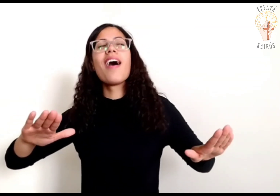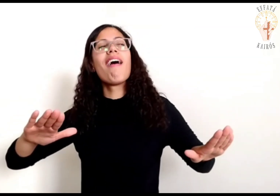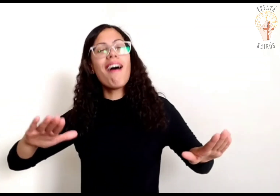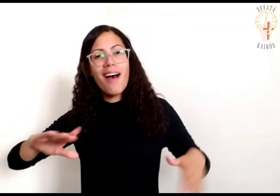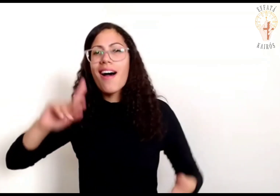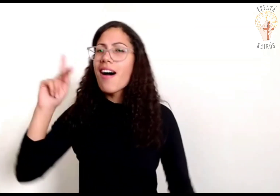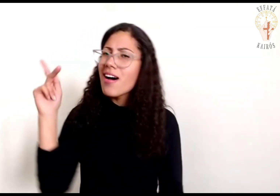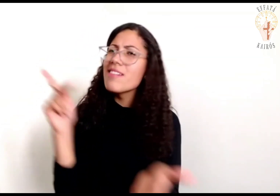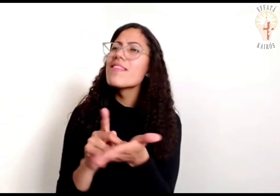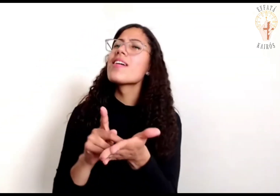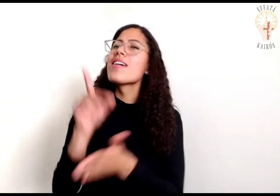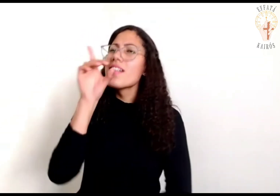de seus pés